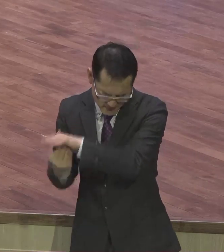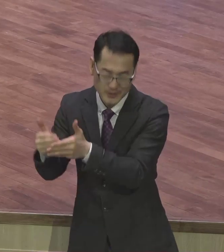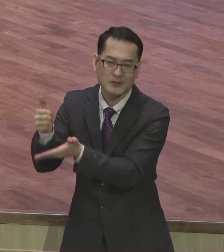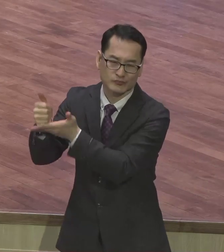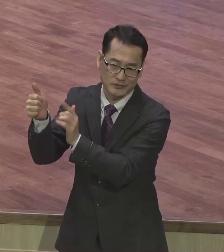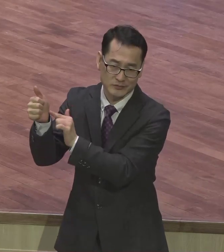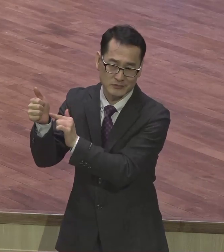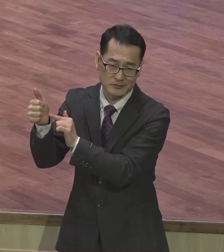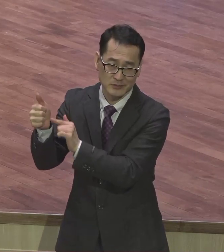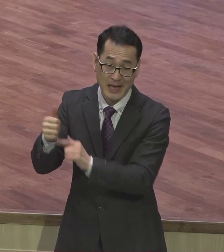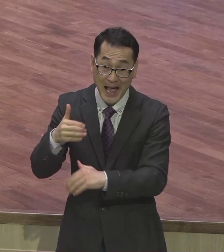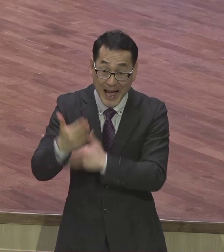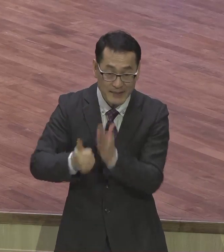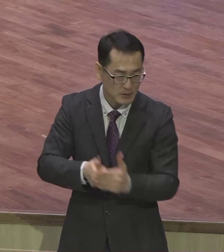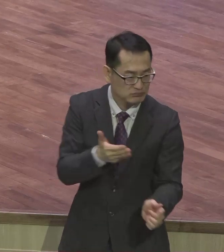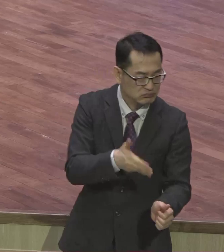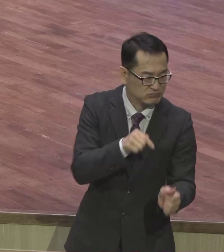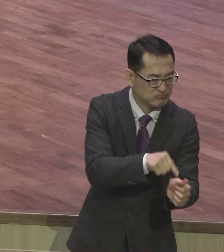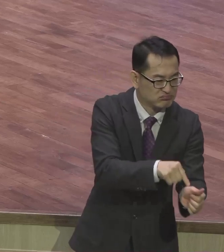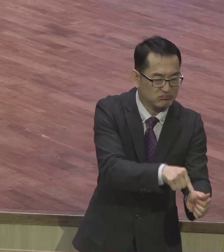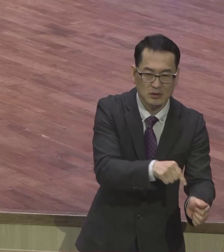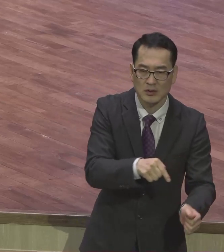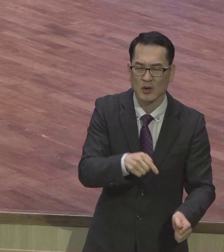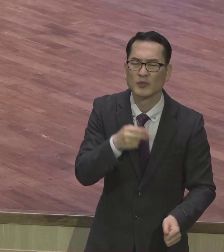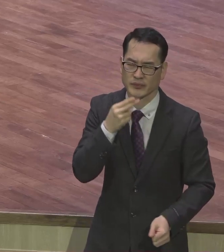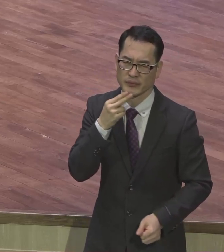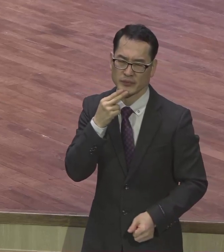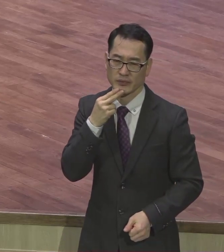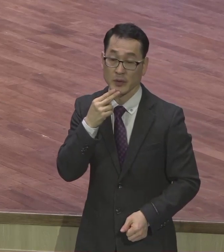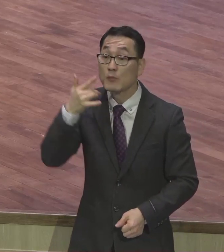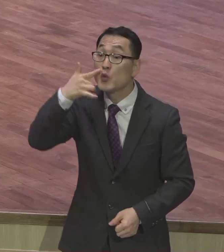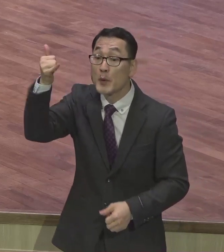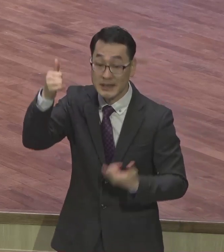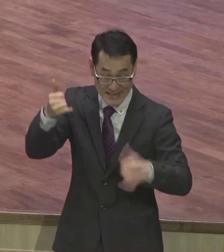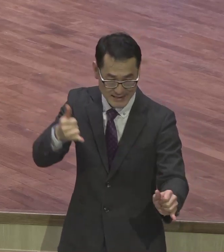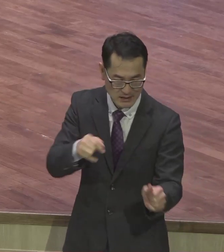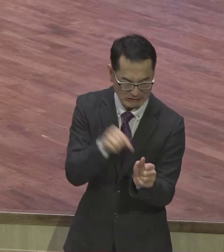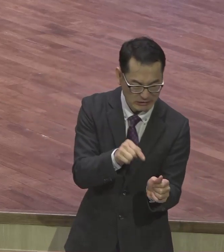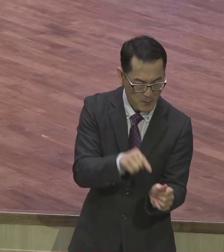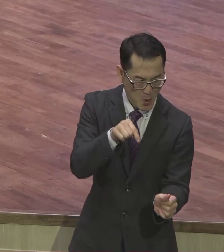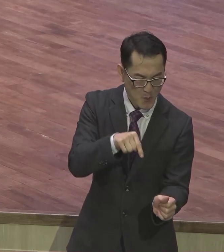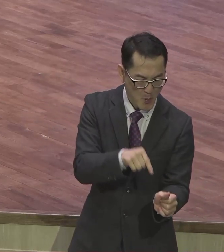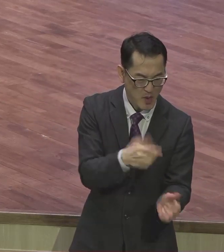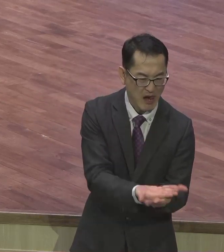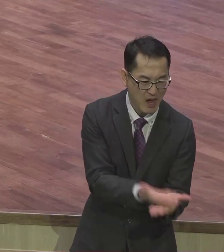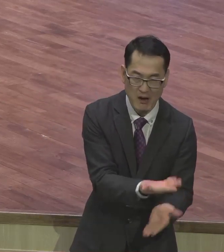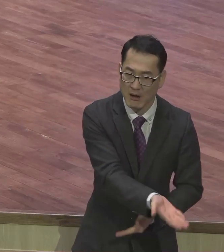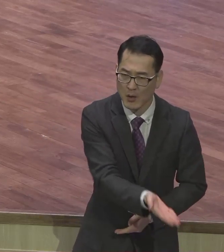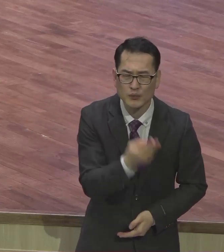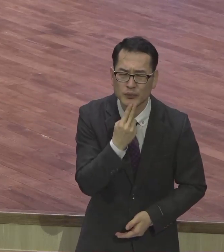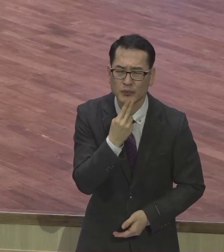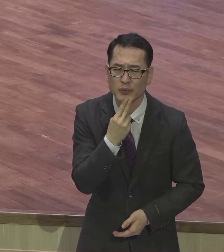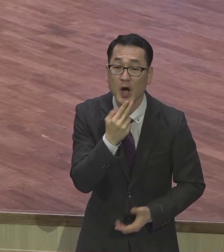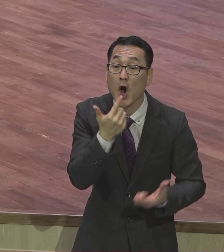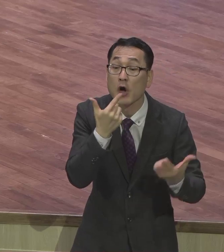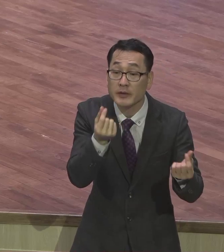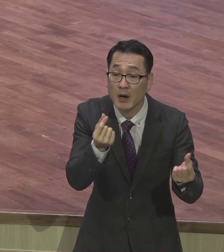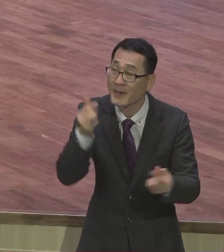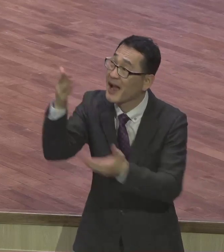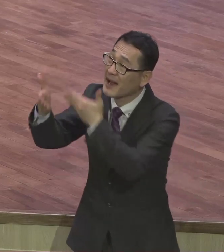없어요 무슨 부모가 자식에게 뭘 요구합니까 우리를 낳으신 하나님께서 우리 요구하는 너뇨 행위 노력